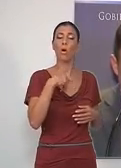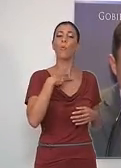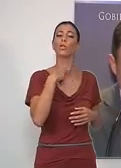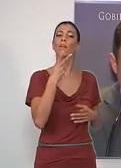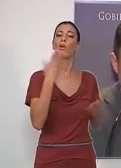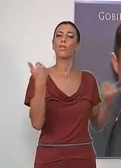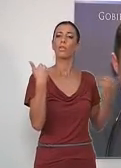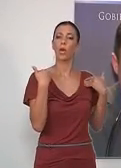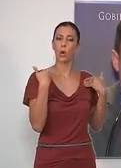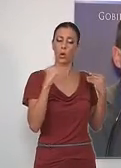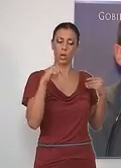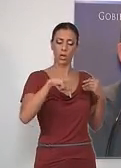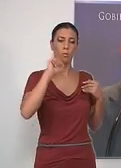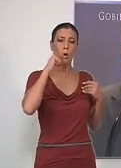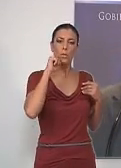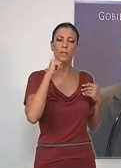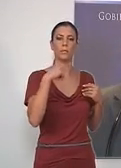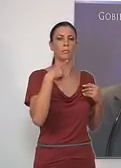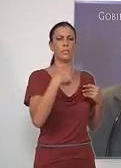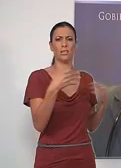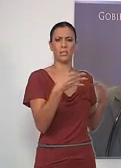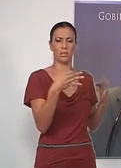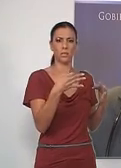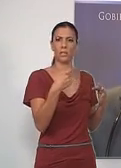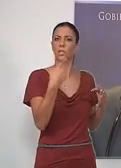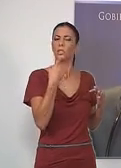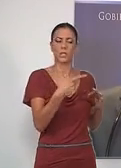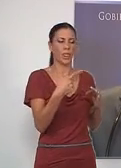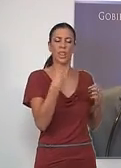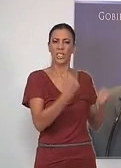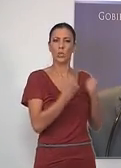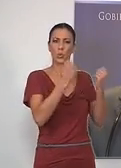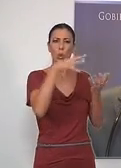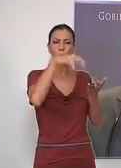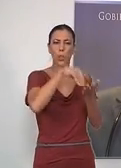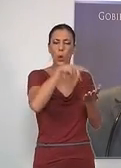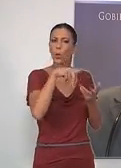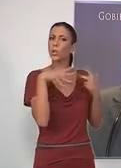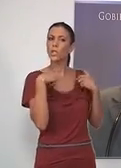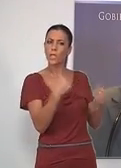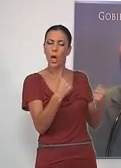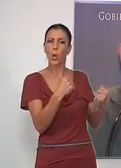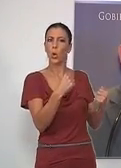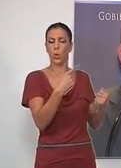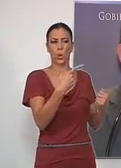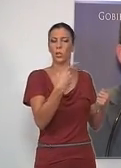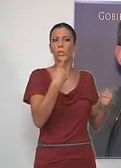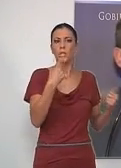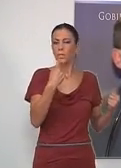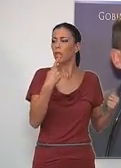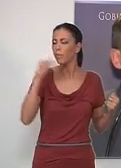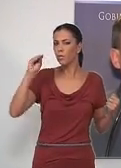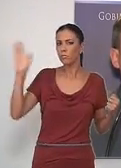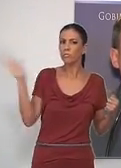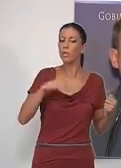portavoz del gobierno del ayuntamiento motrileño ha lamentado la deslealtad institucional del delegado de salud que ha acudido a la localidad